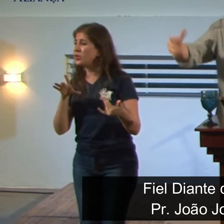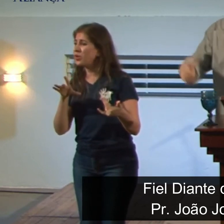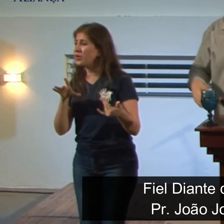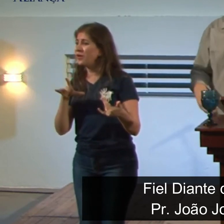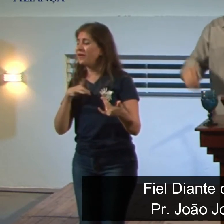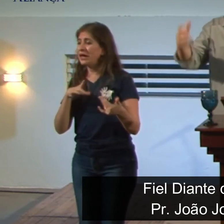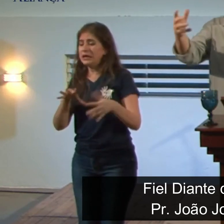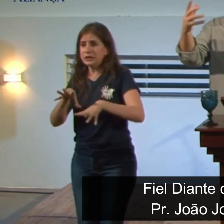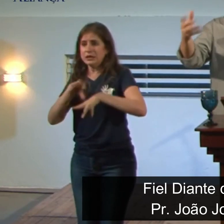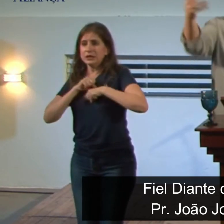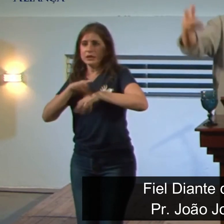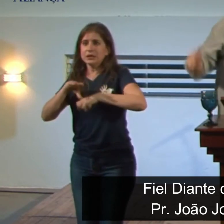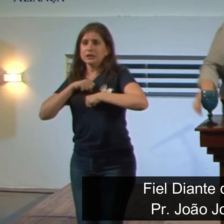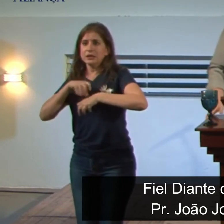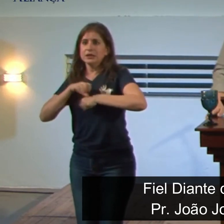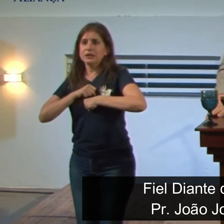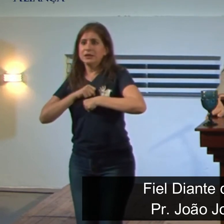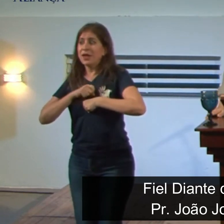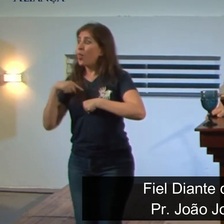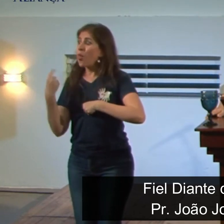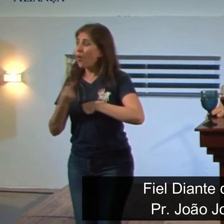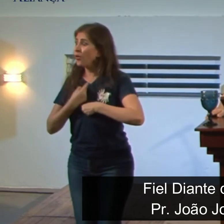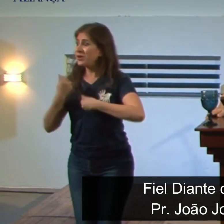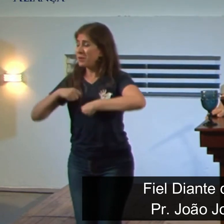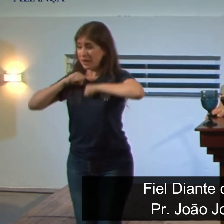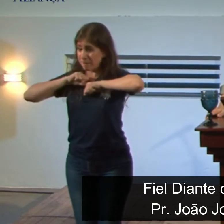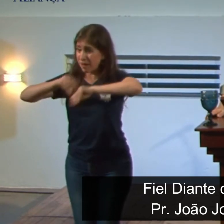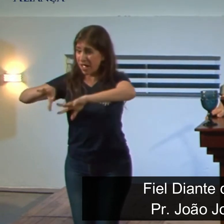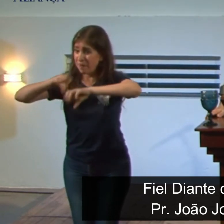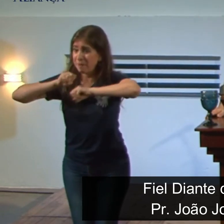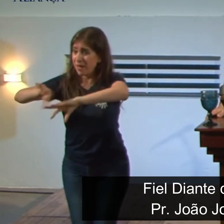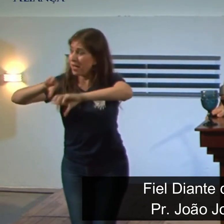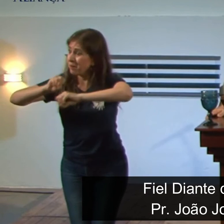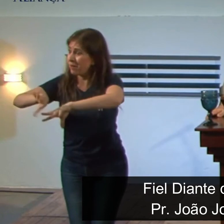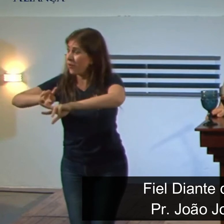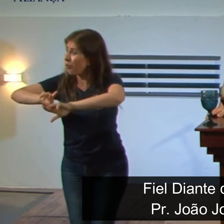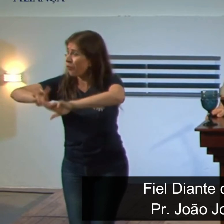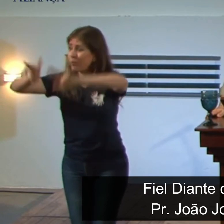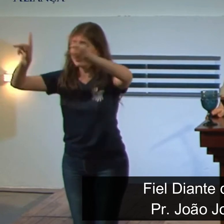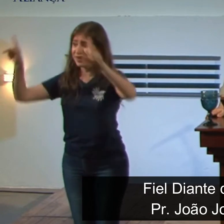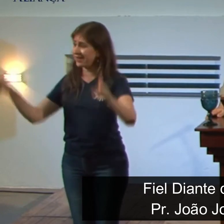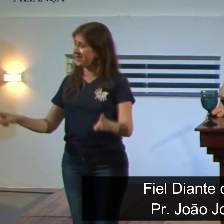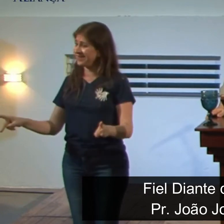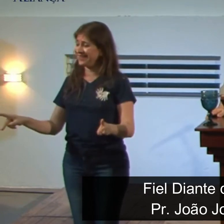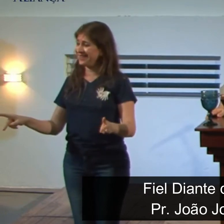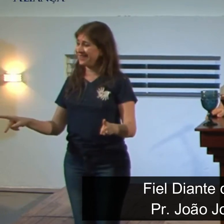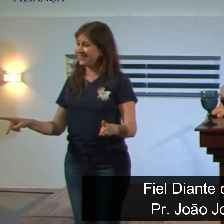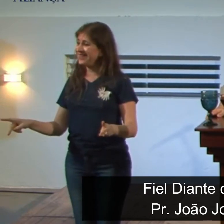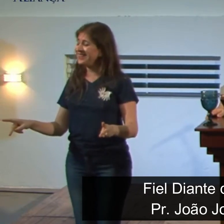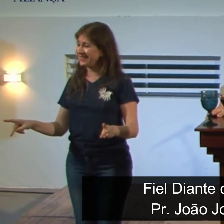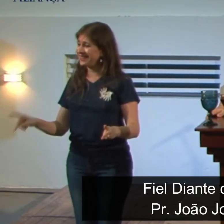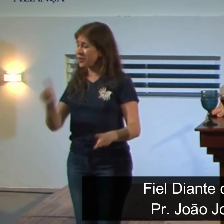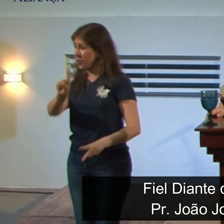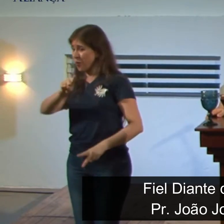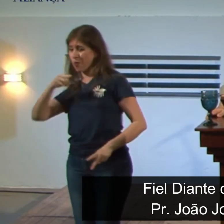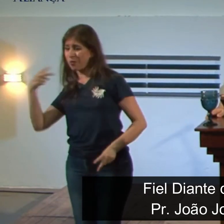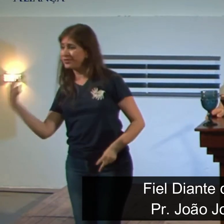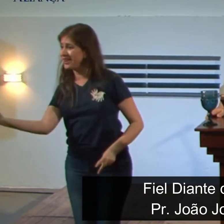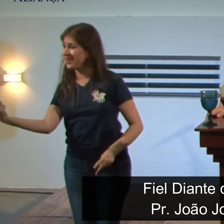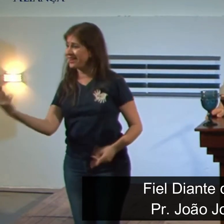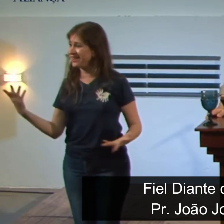faça a diferença porque você tem algo que eles não têm você tem algo que eles não têm então Deus nos chamou para